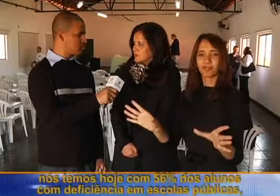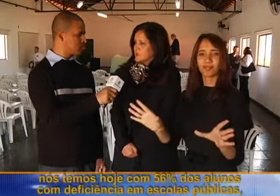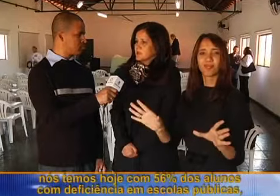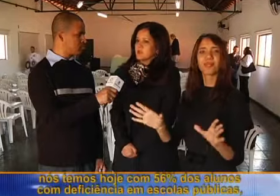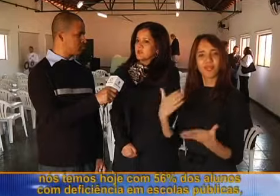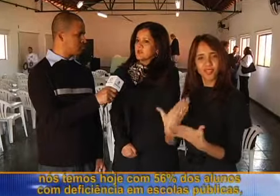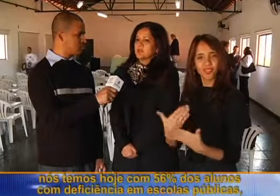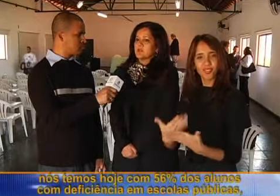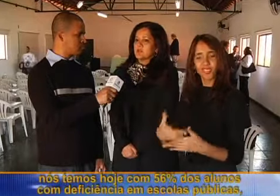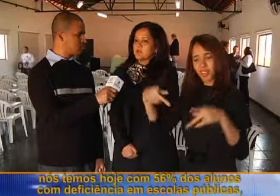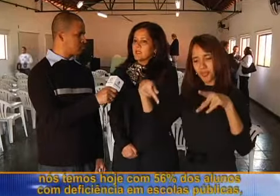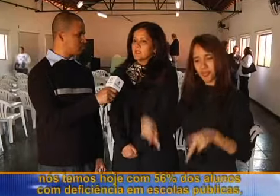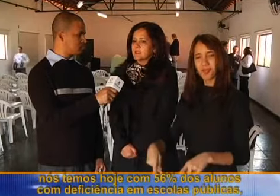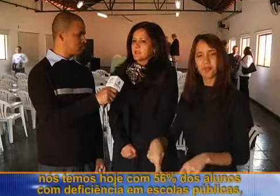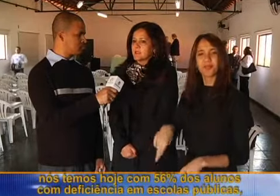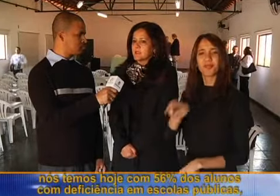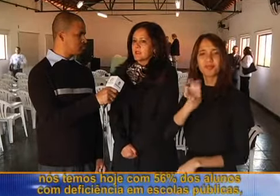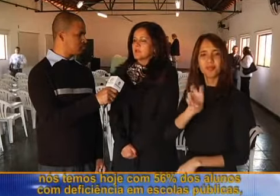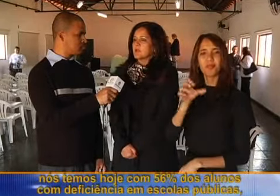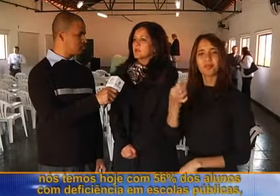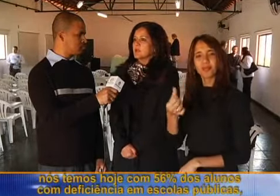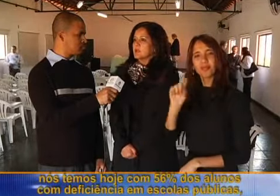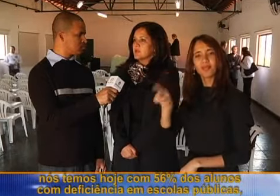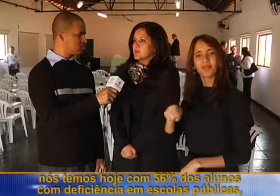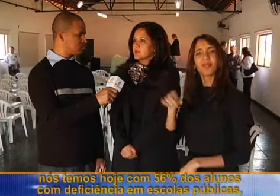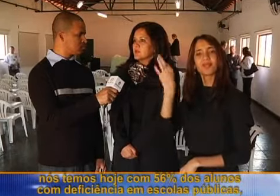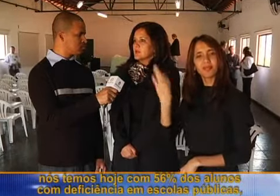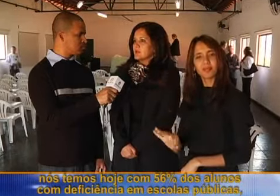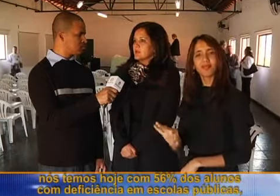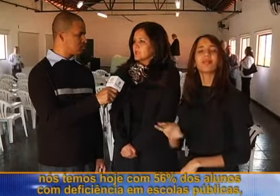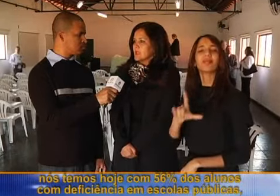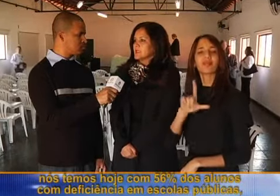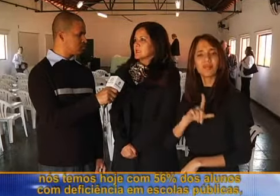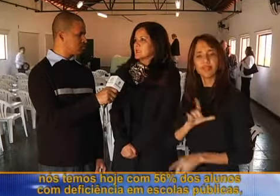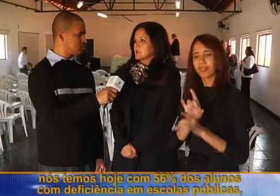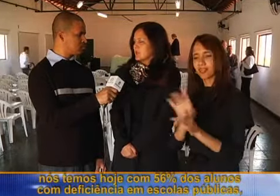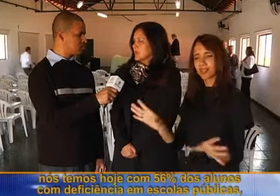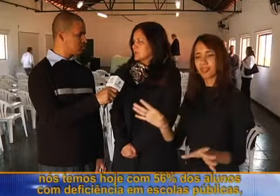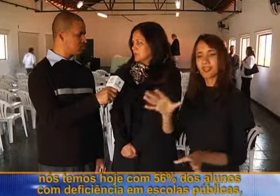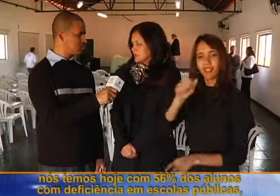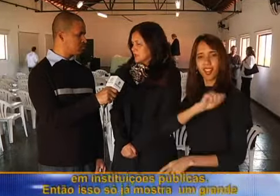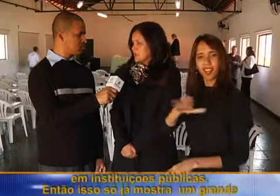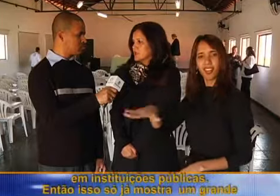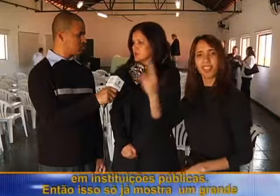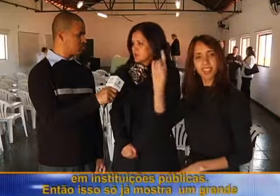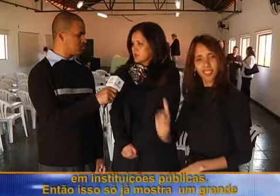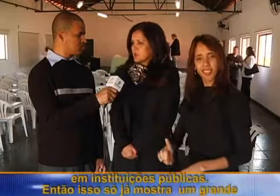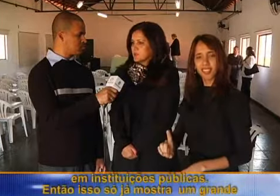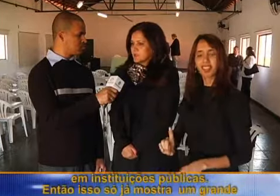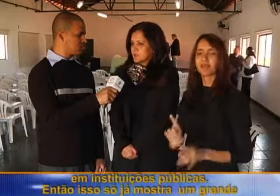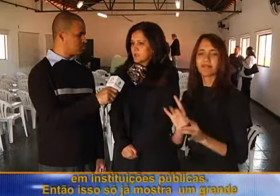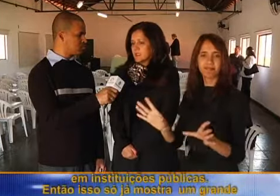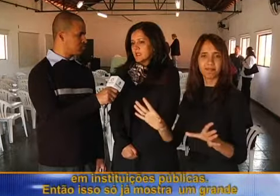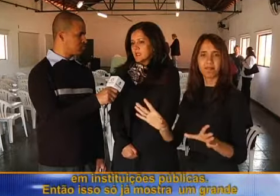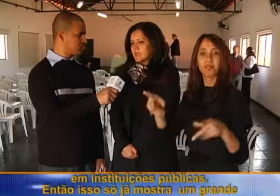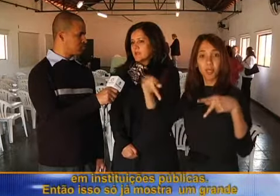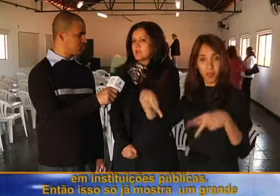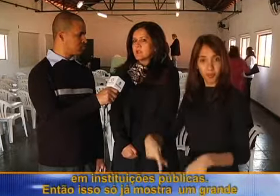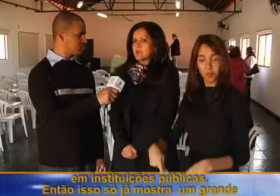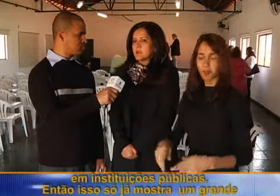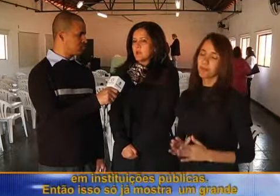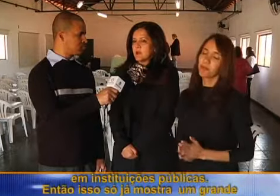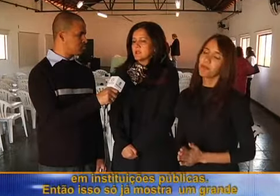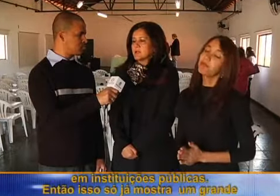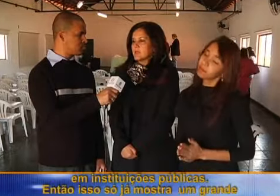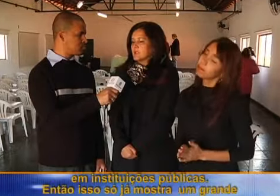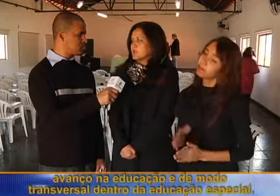públicas. Nós temos hoje com 56% dos alunos com deficiência em escolas públicas, em instituições públicas. Então,